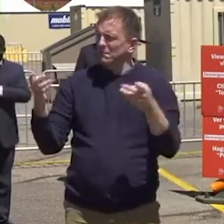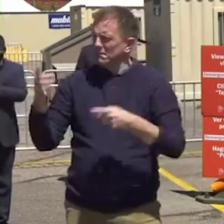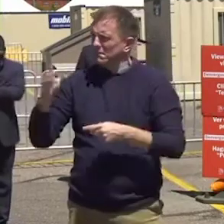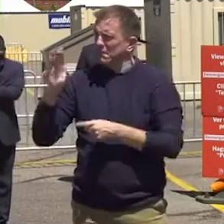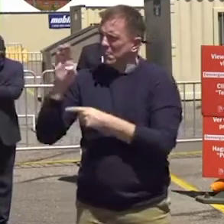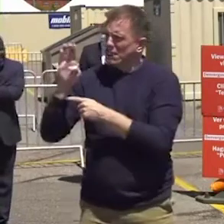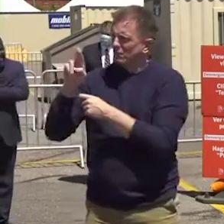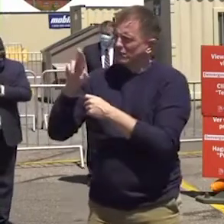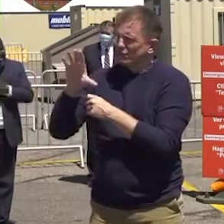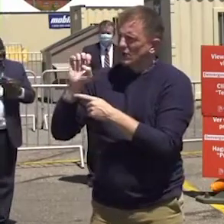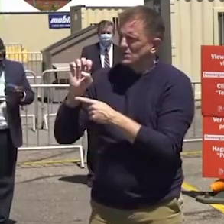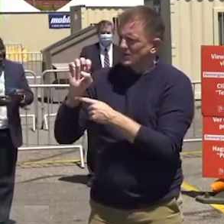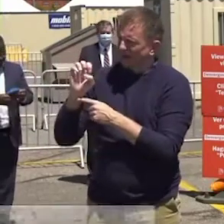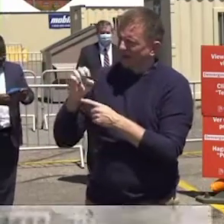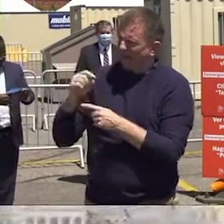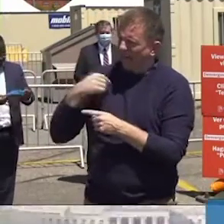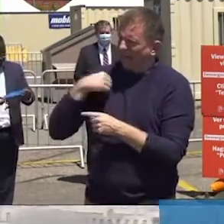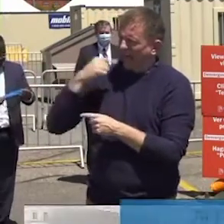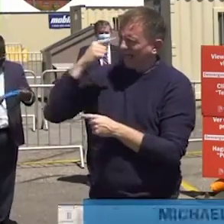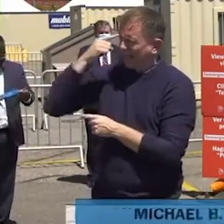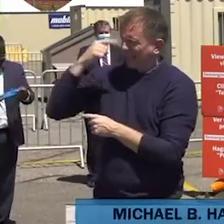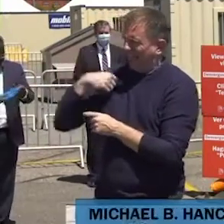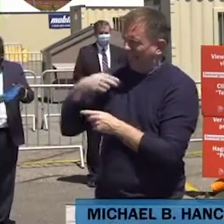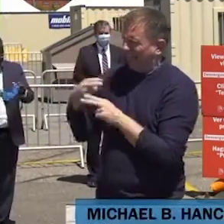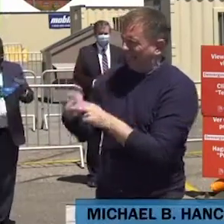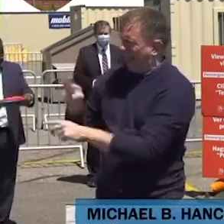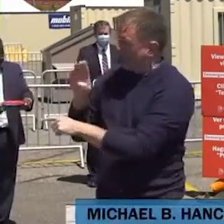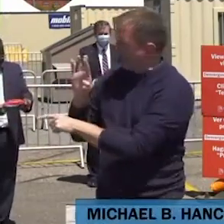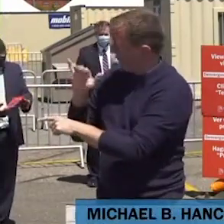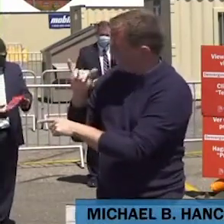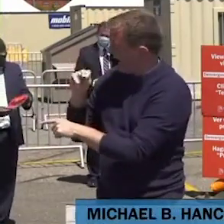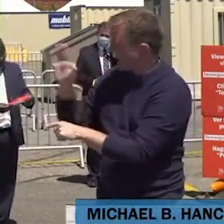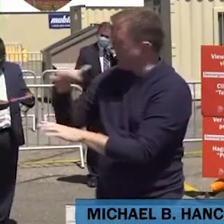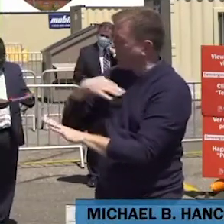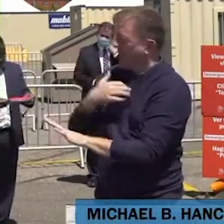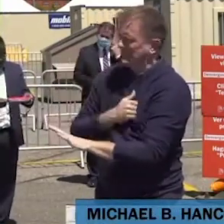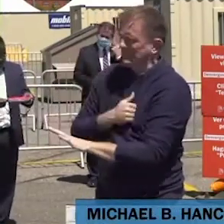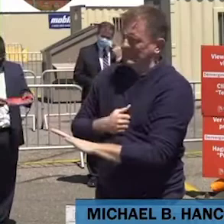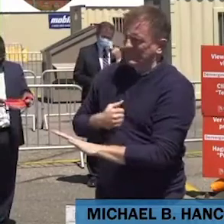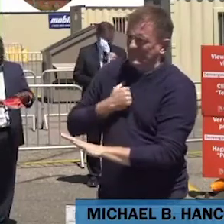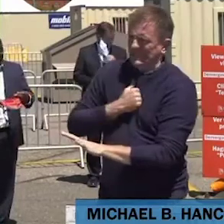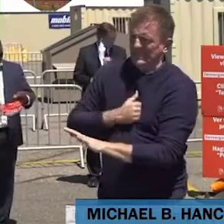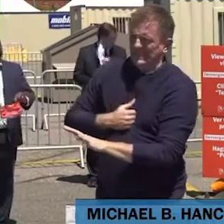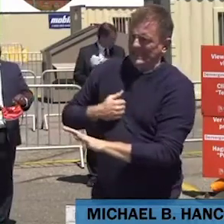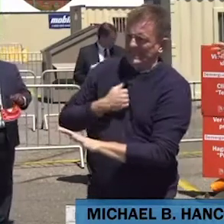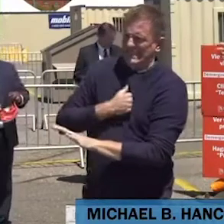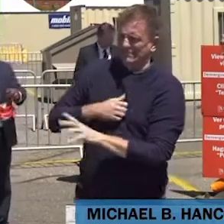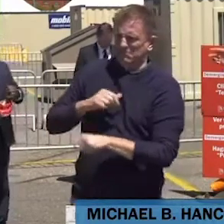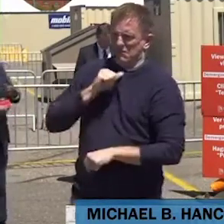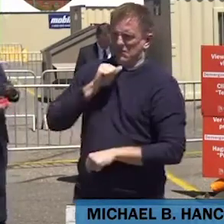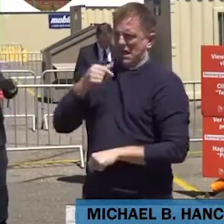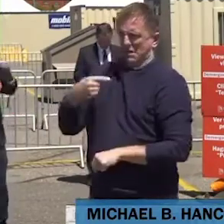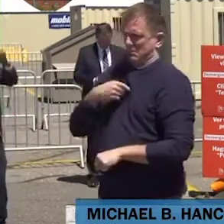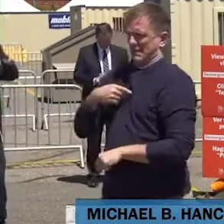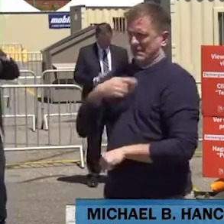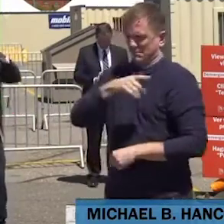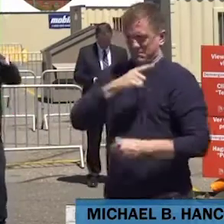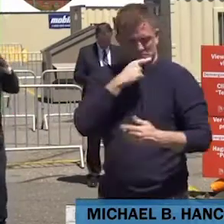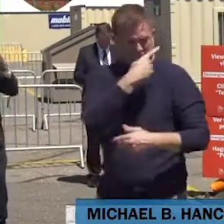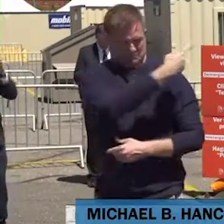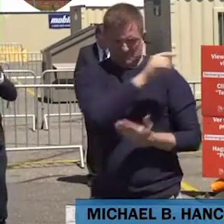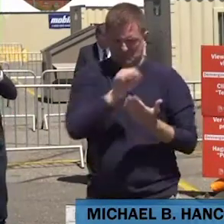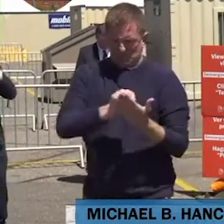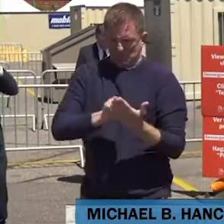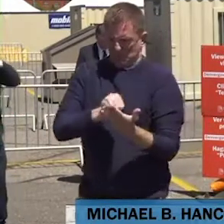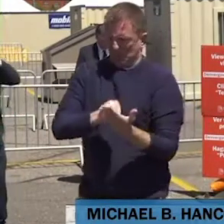bueno, quien haya escrito el guión es su culpa. Por lo menos saben que estaba leyendo el guión, ¿verdad? No, Bruce Glazer allá con